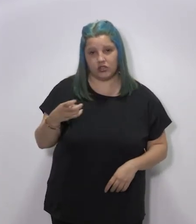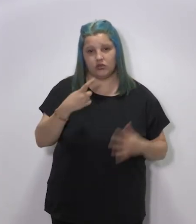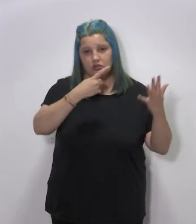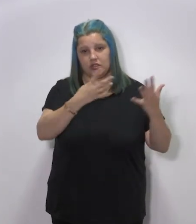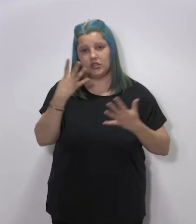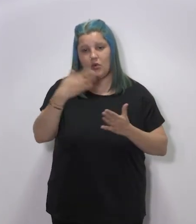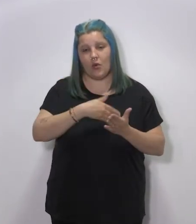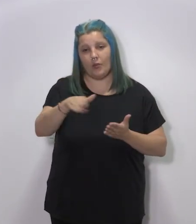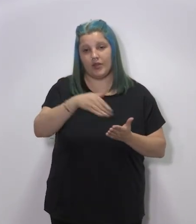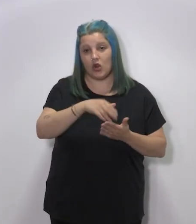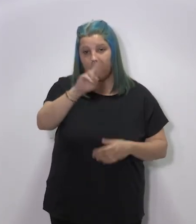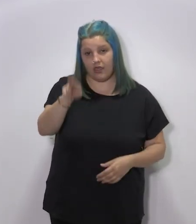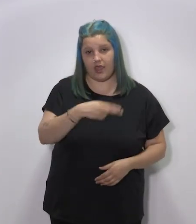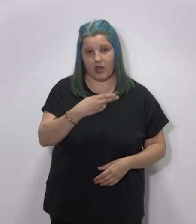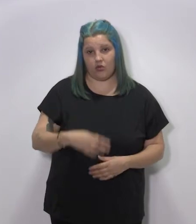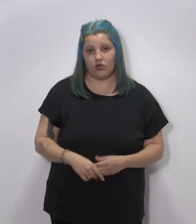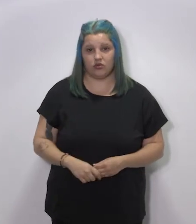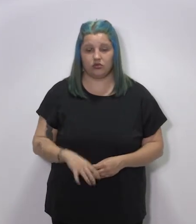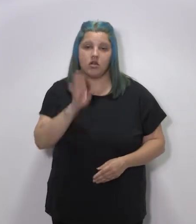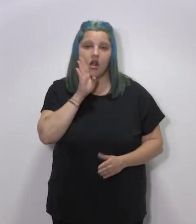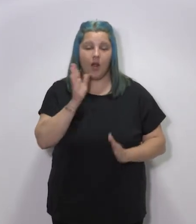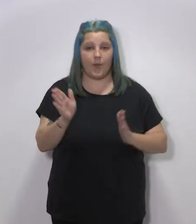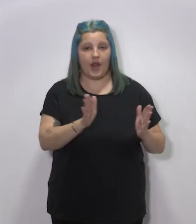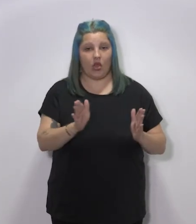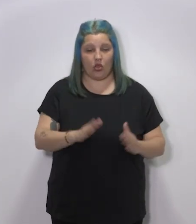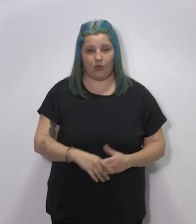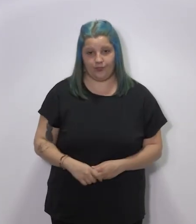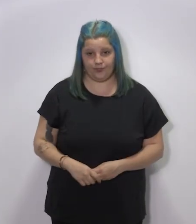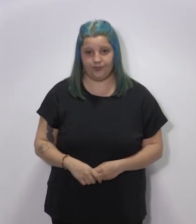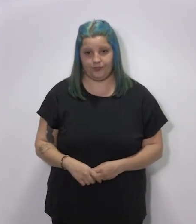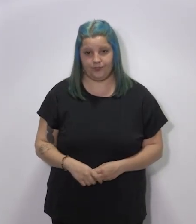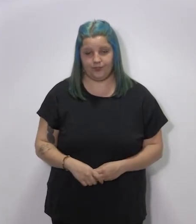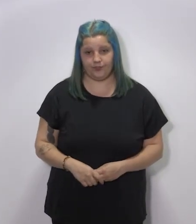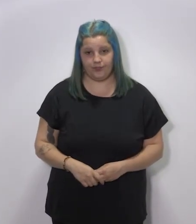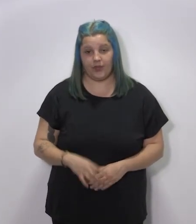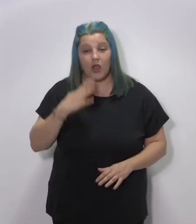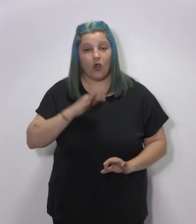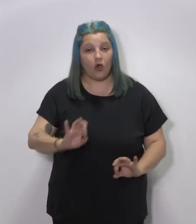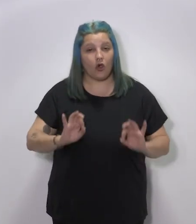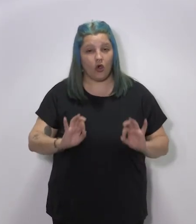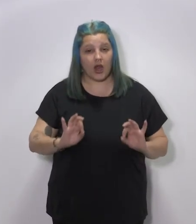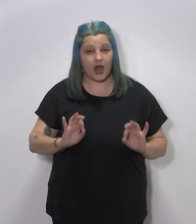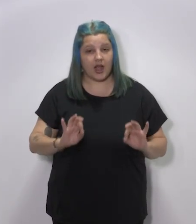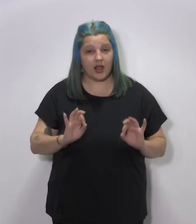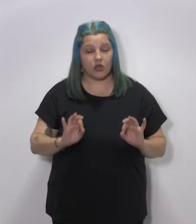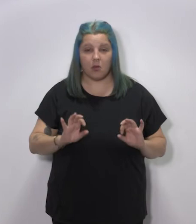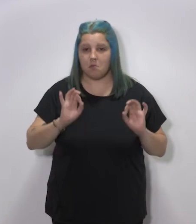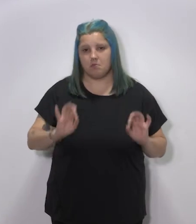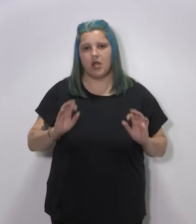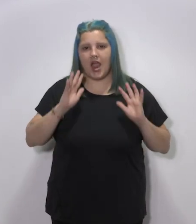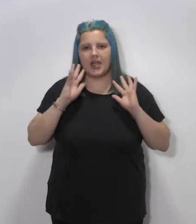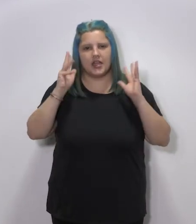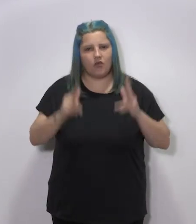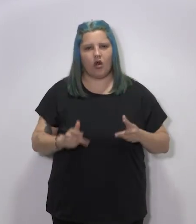de 269 millones de euros en ese periodo. Y en concreto